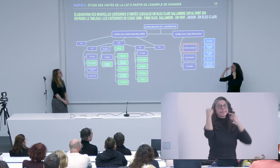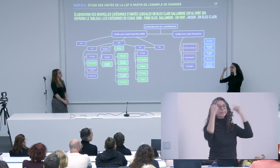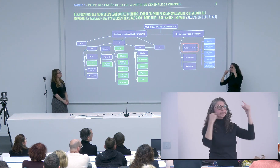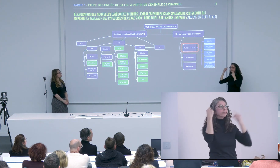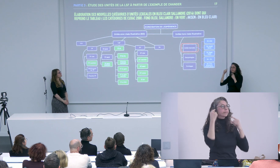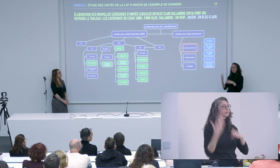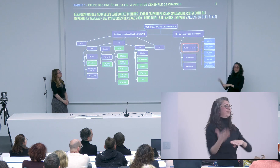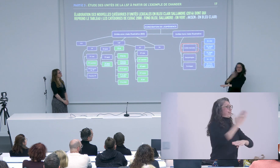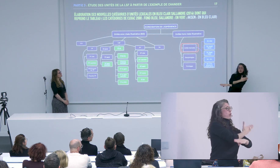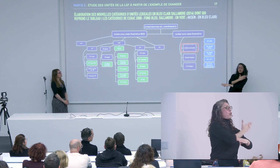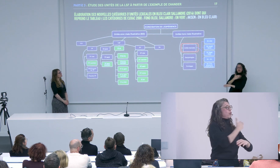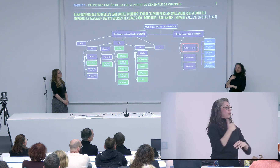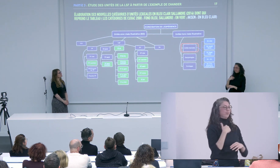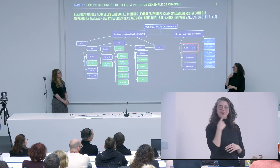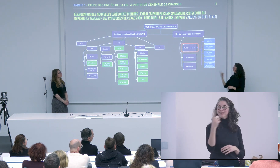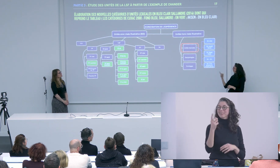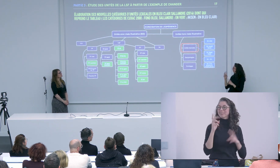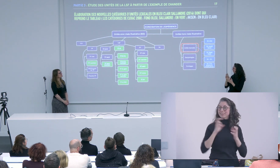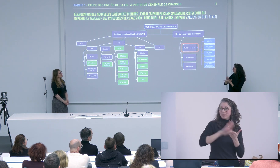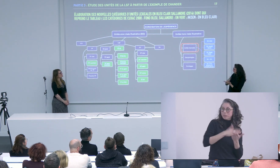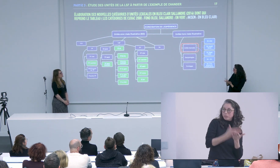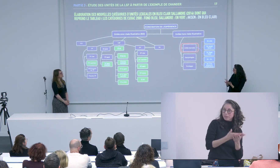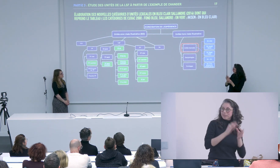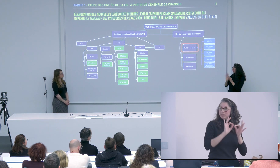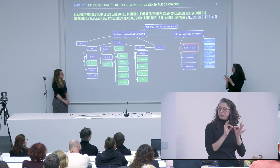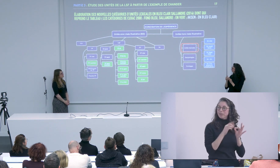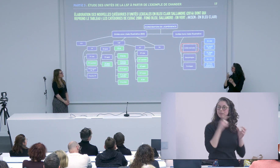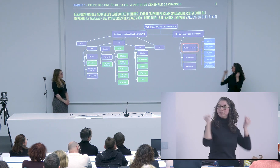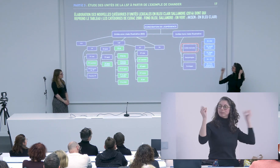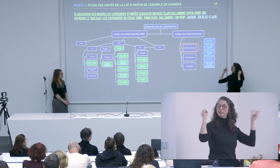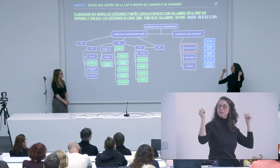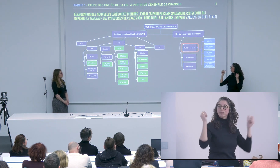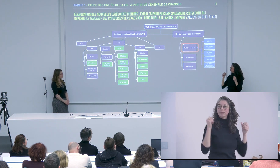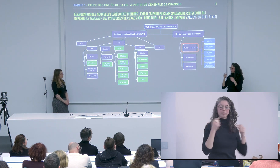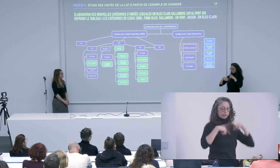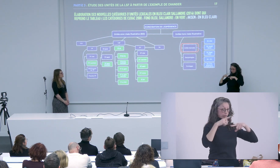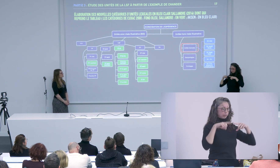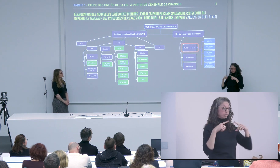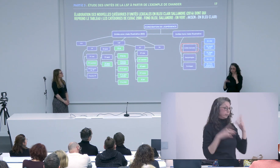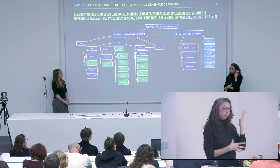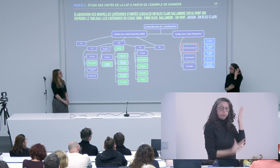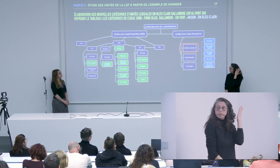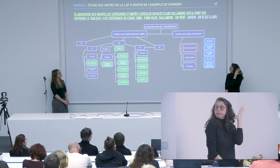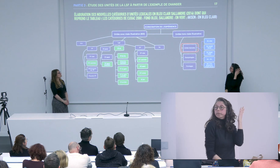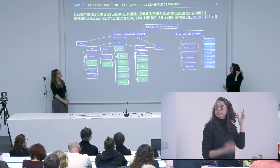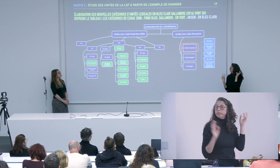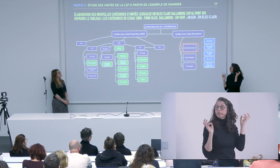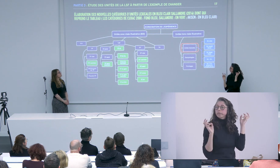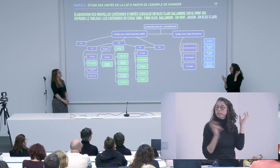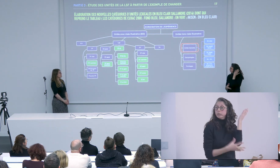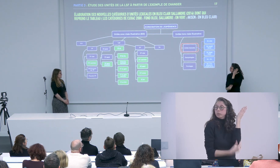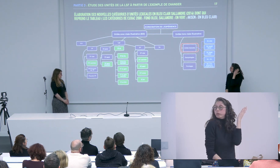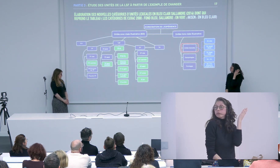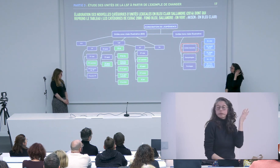importante c'est une réflexion qu'on peut mettre en lien aussi avec l'idée tout à l'heure que je développais